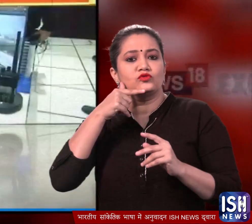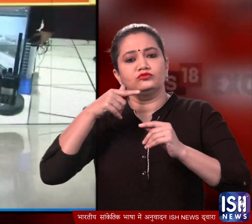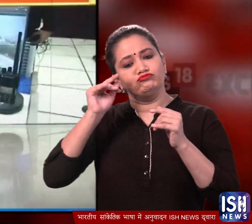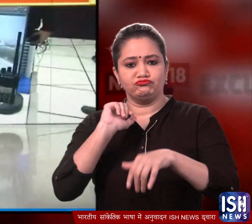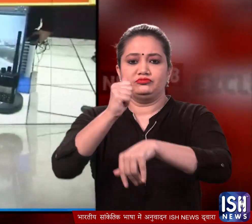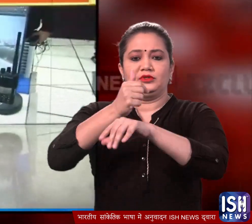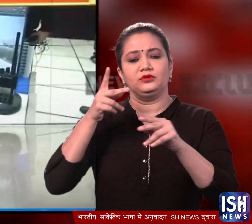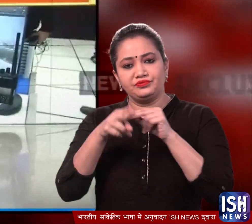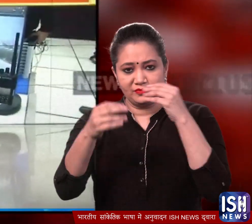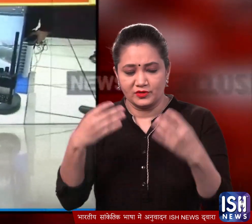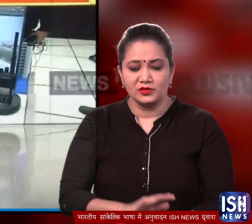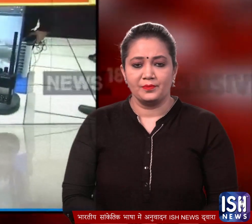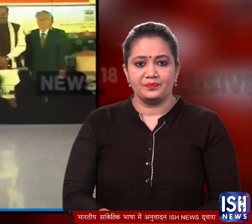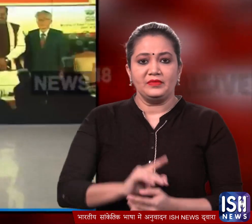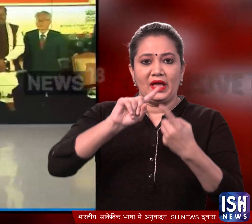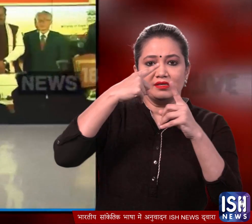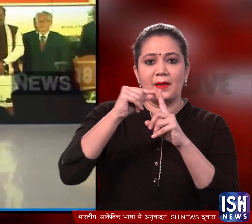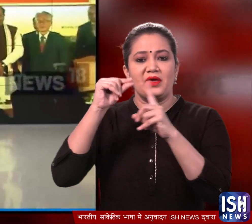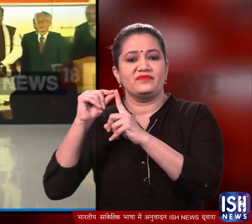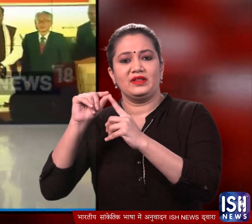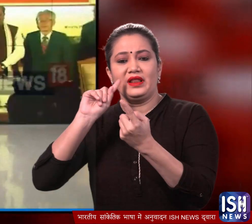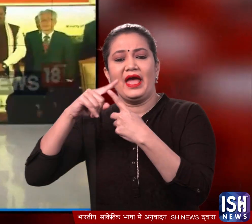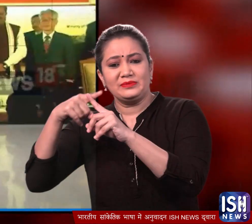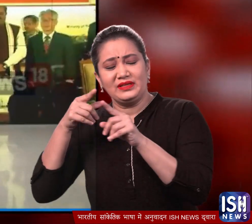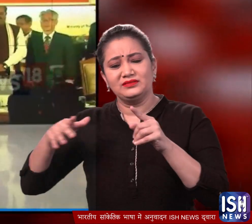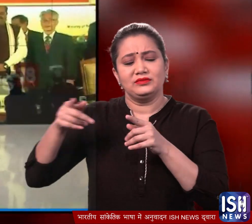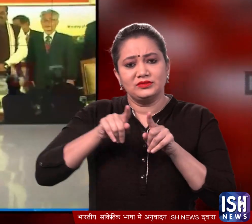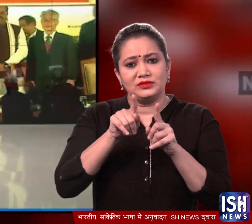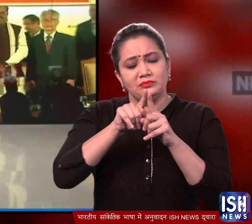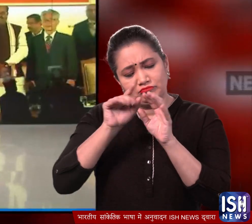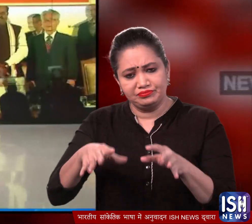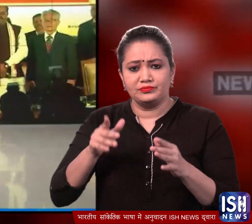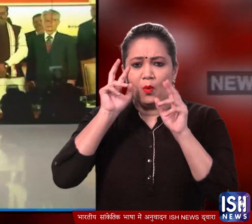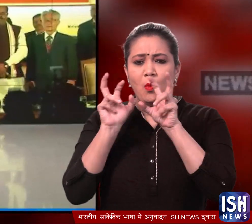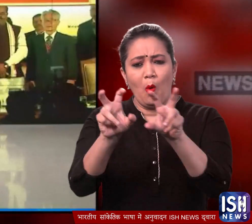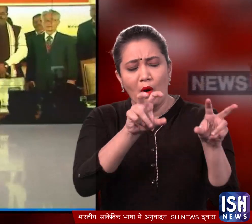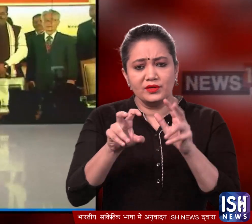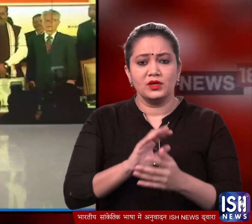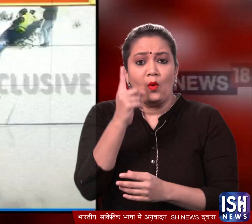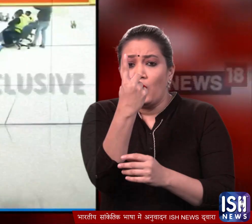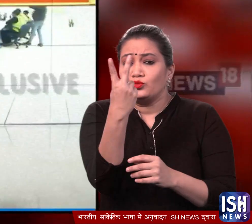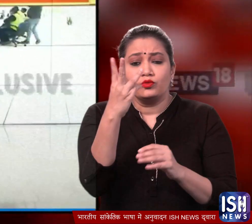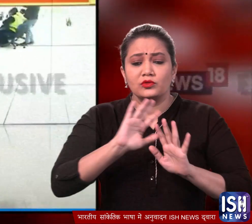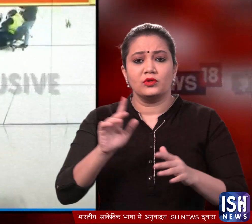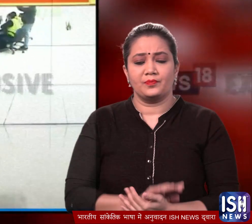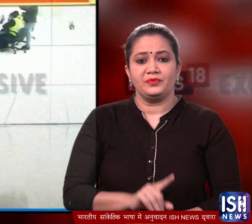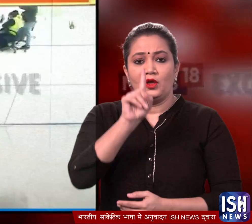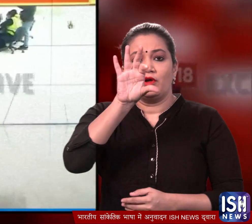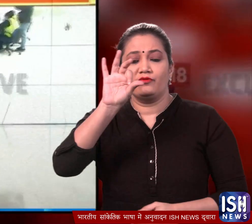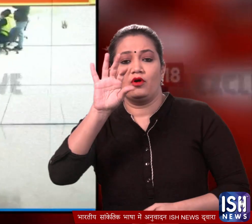ये कंट्रोल रूम इस्टन परिफिरल एक्सप्रिस वे से गुजरने वाली गाडियों पर नज़र रखेगा। जिसके लिए वहाँ एक दो नहीं बलकि 149